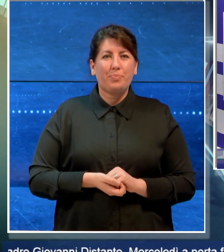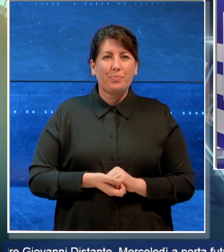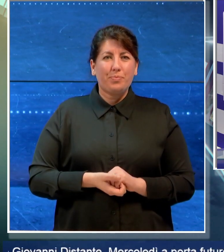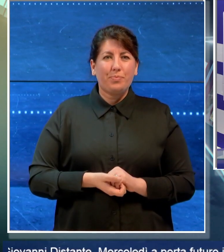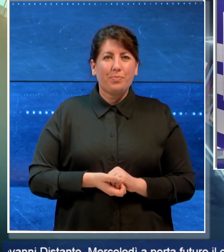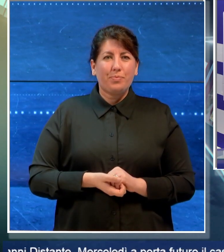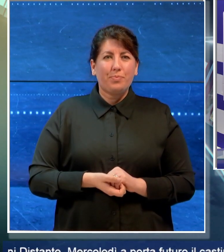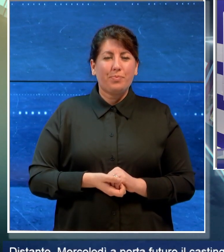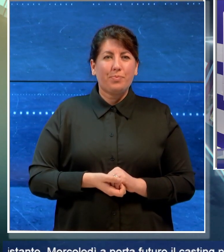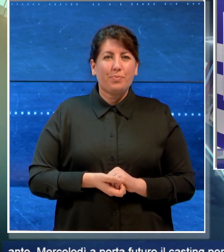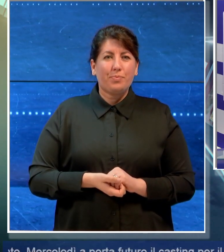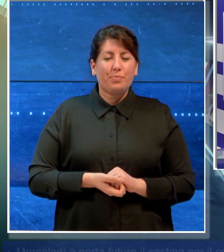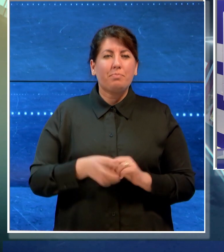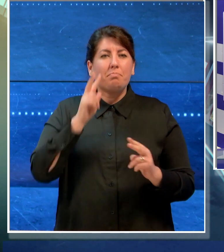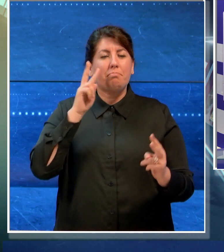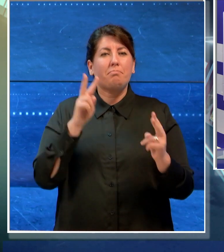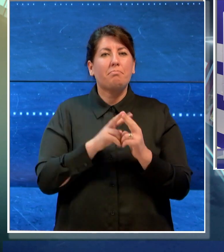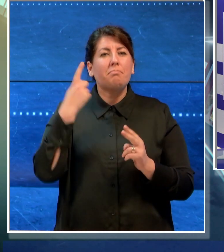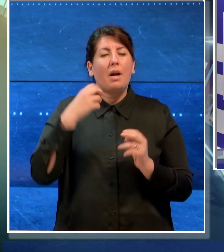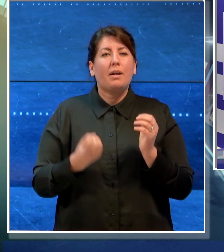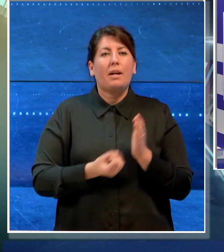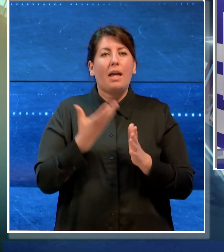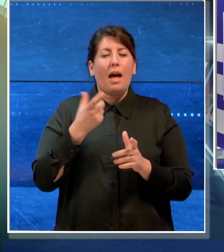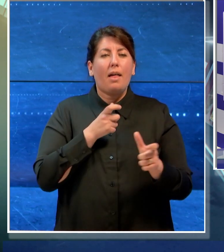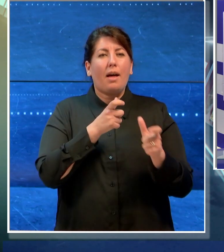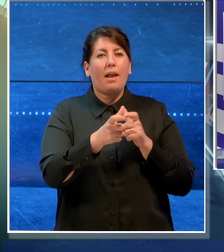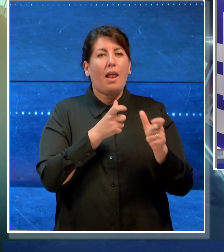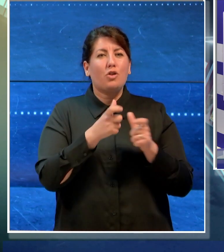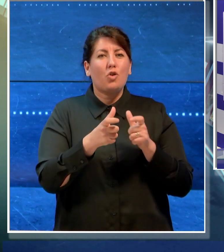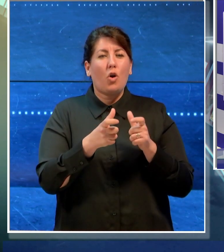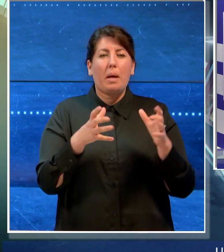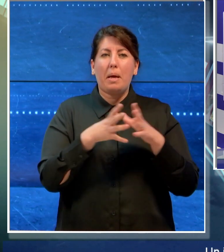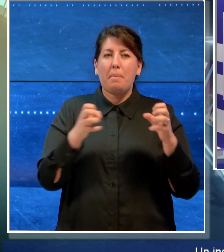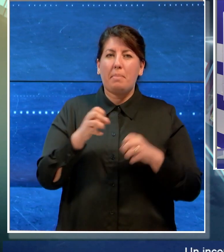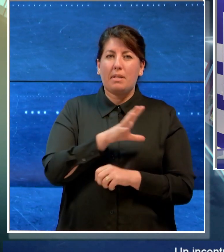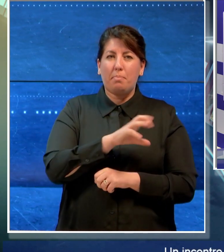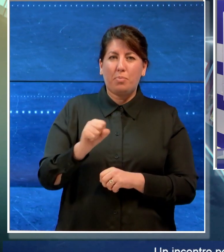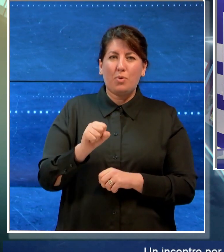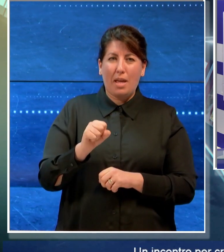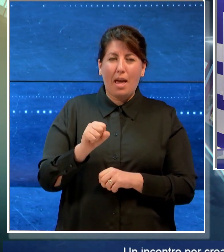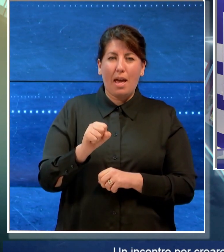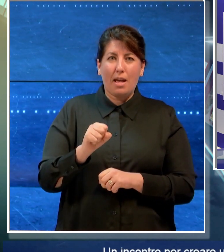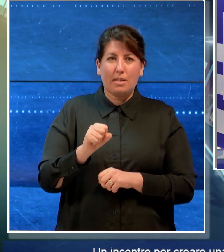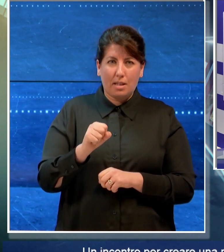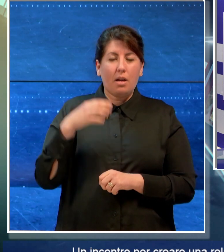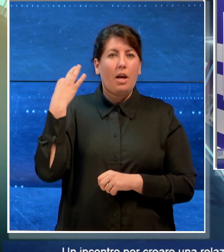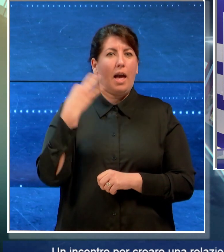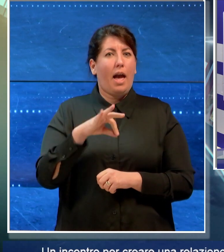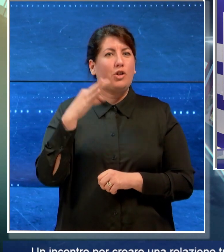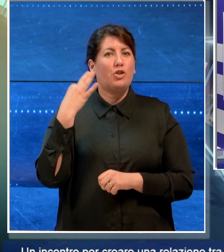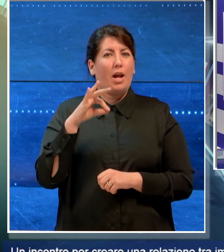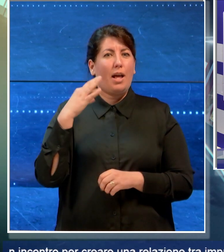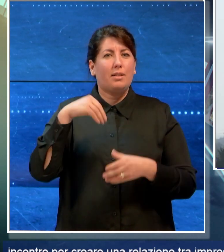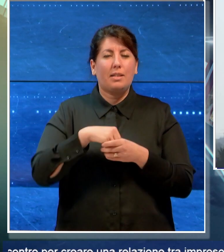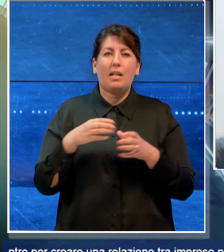Un incontro per creare una relazione tra imprese pugliesi che sono le eccellenze del